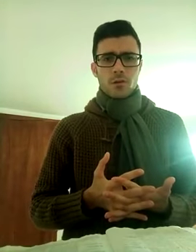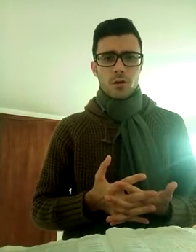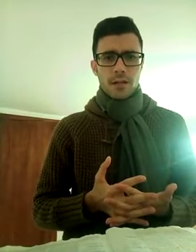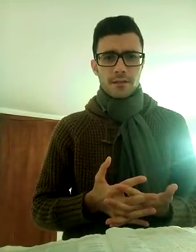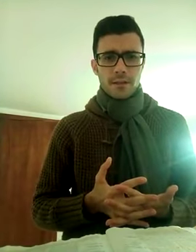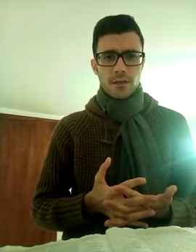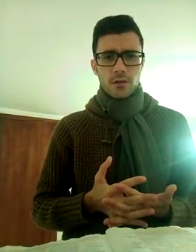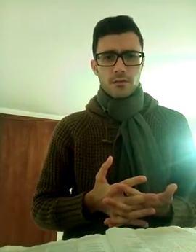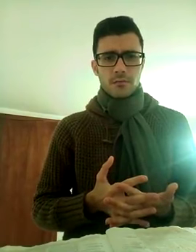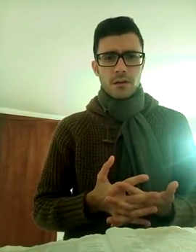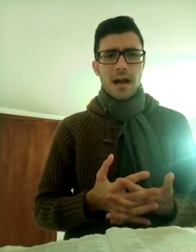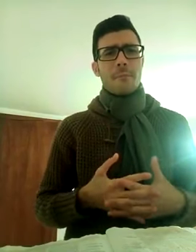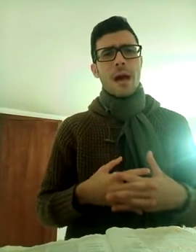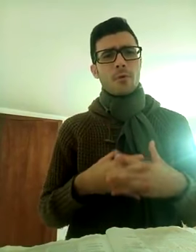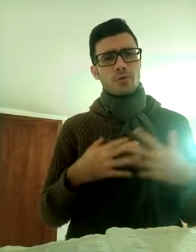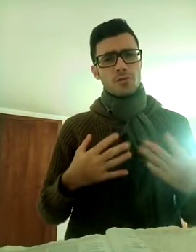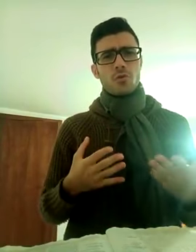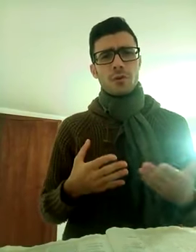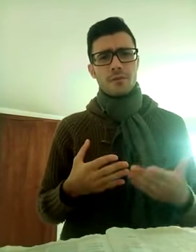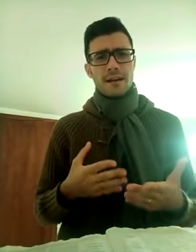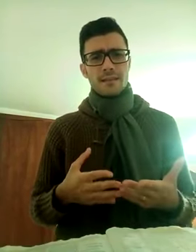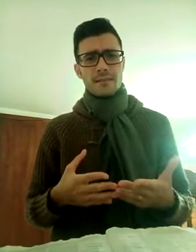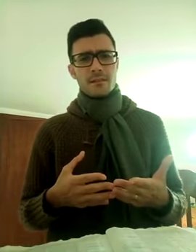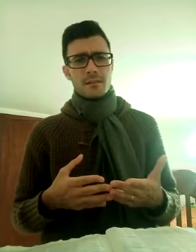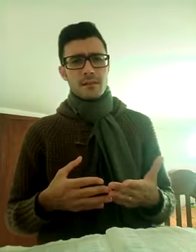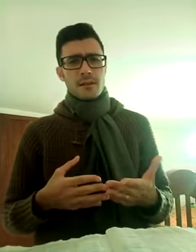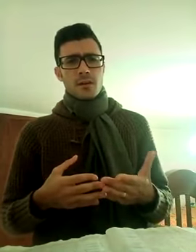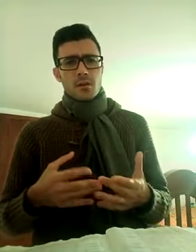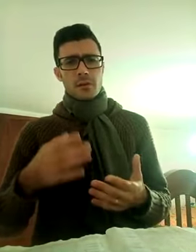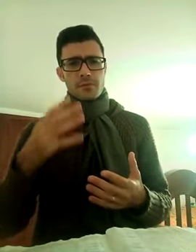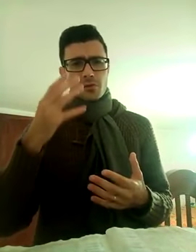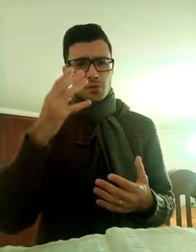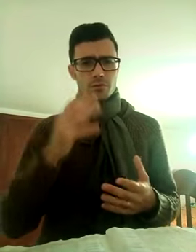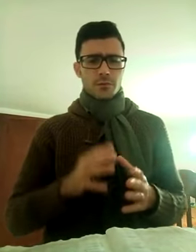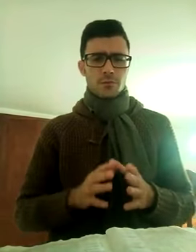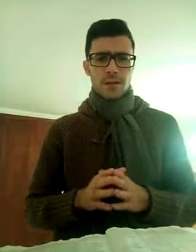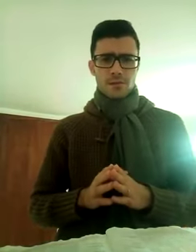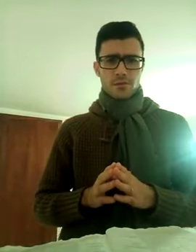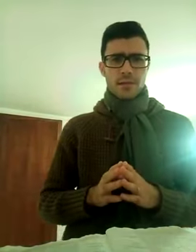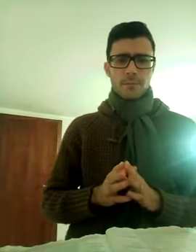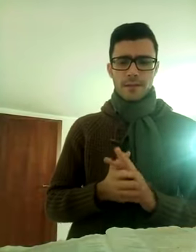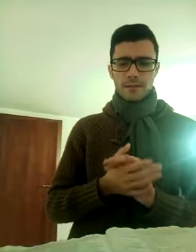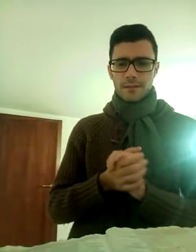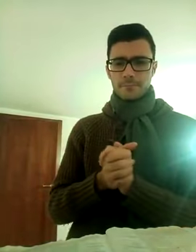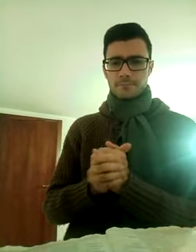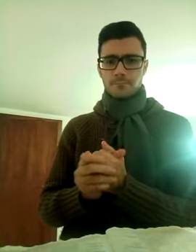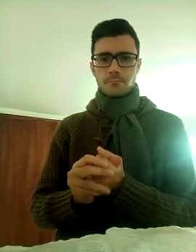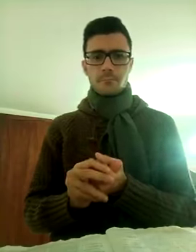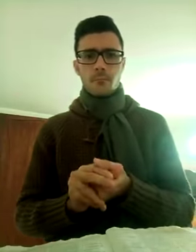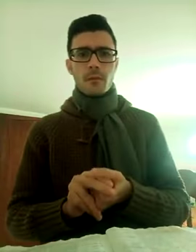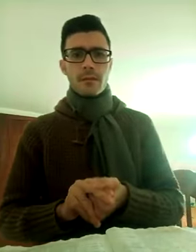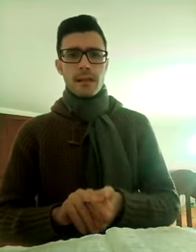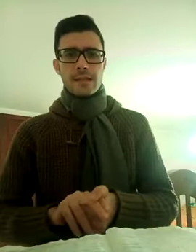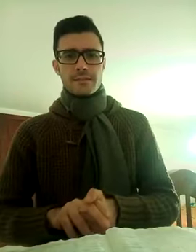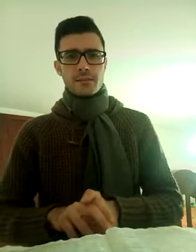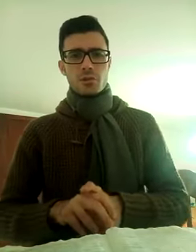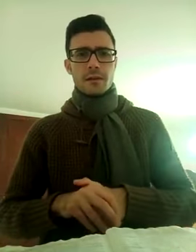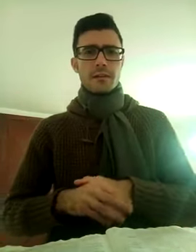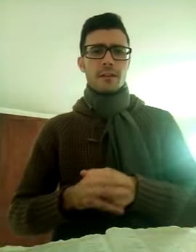gloria a Dio, amiamo Gesù con i fatti, ora mi sto ricordando un verso nella mente, nelle lettere di Giovanni che